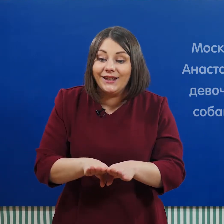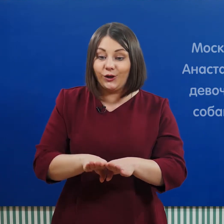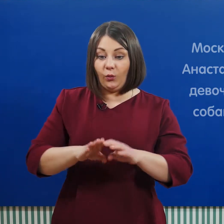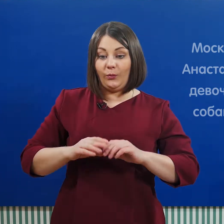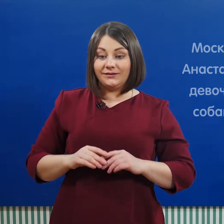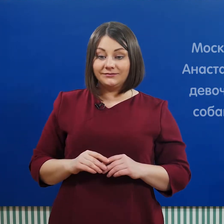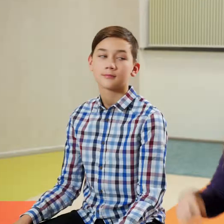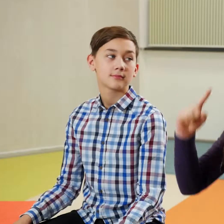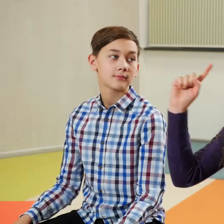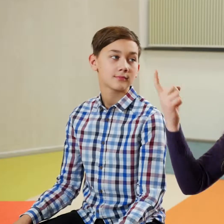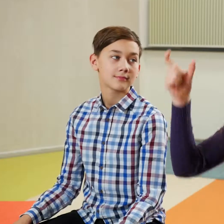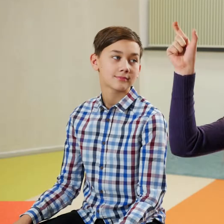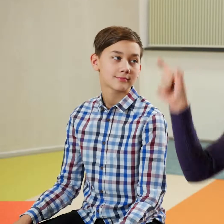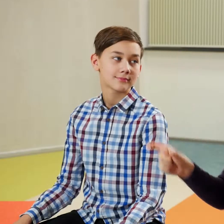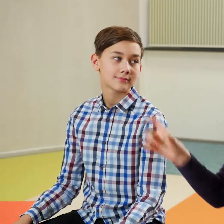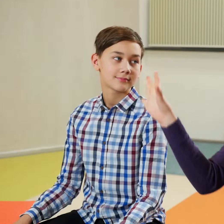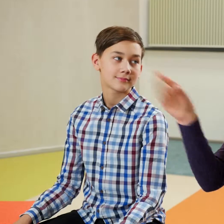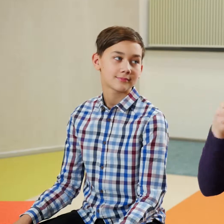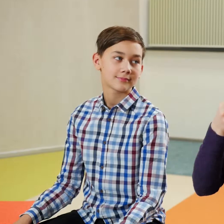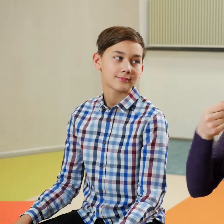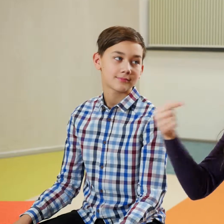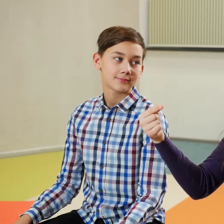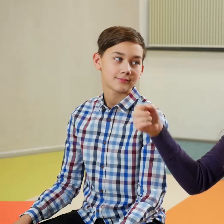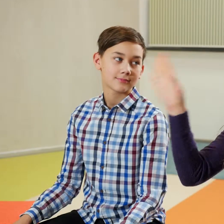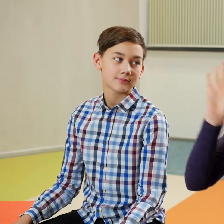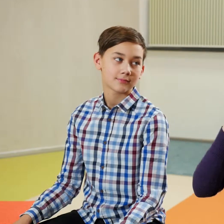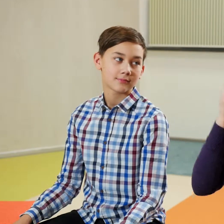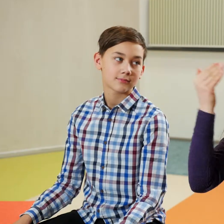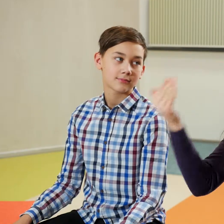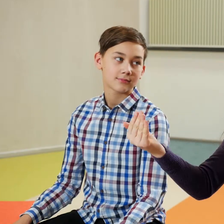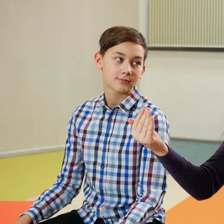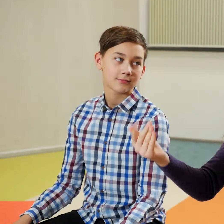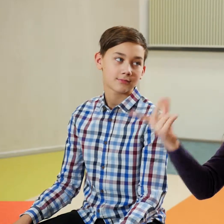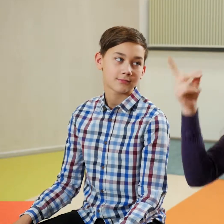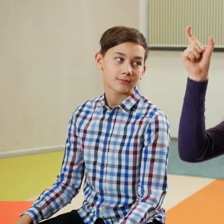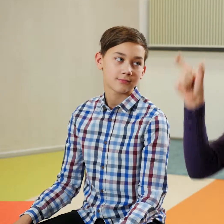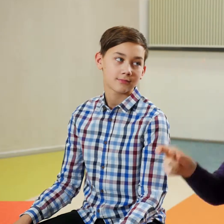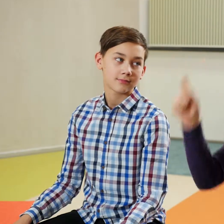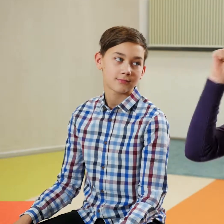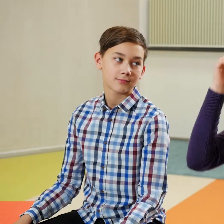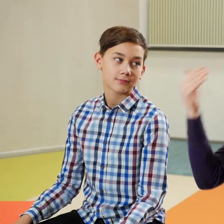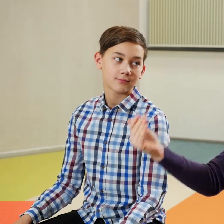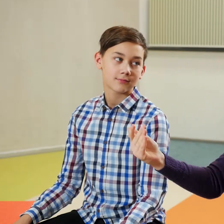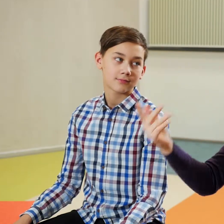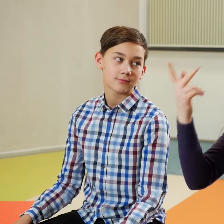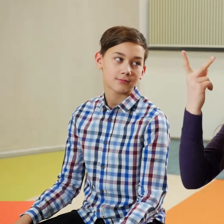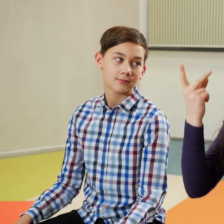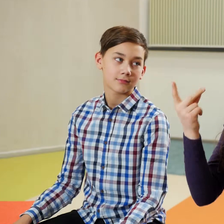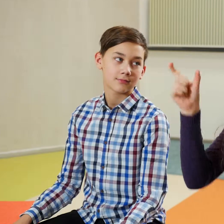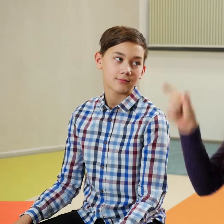группы? В первом столбике все существительные женского рода. Во втором – мужского, а в третьем